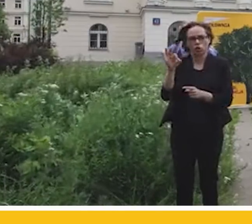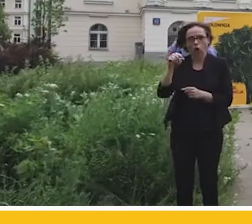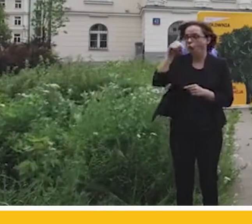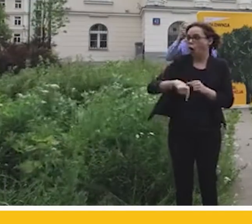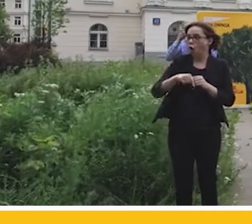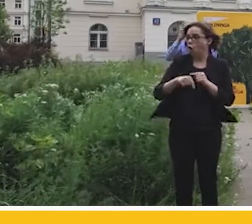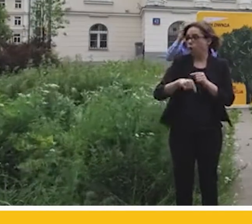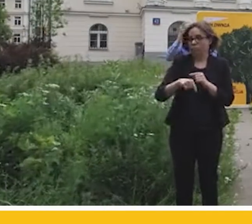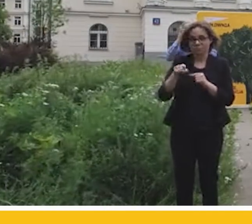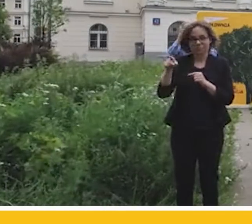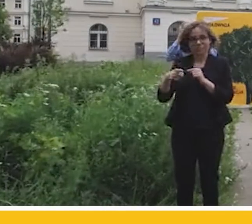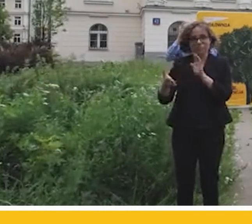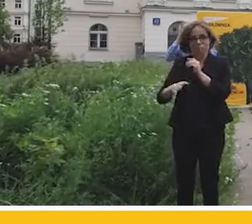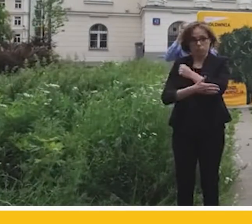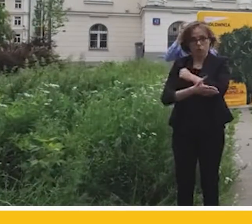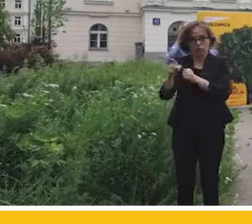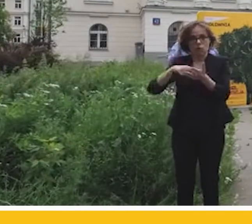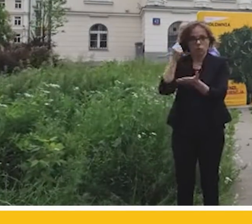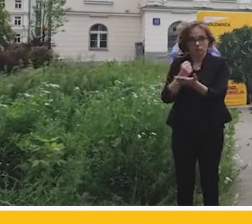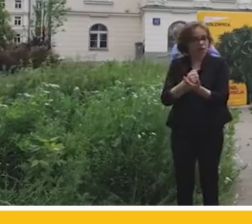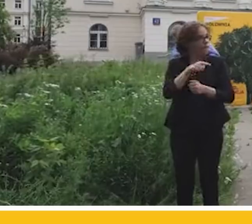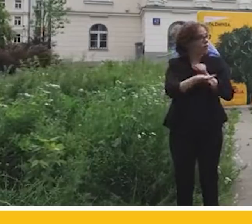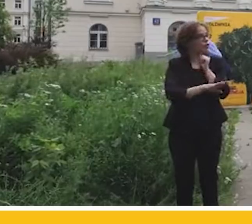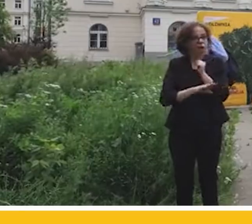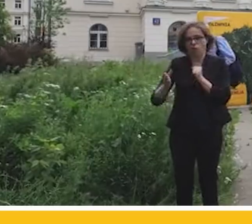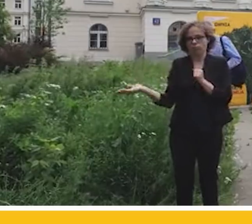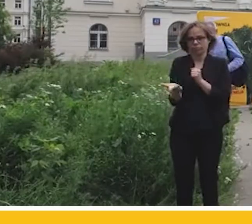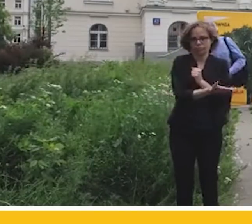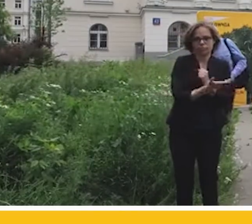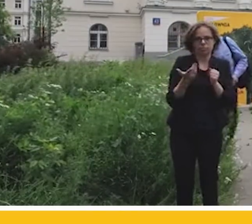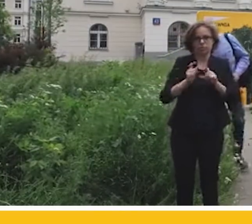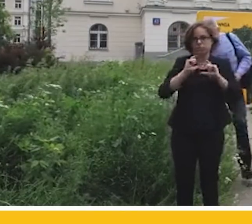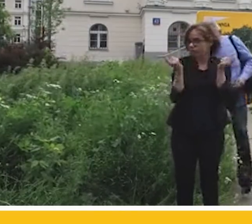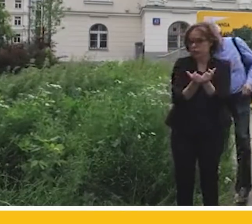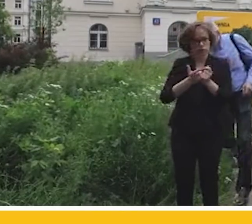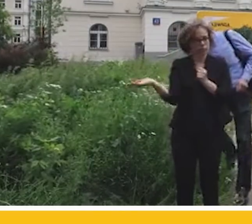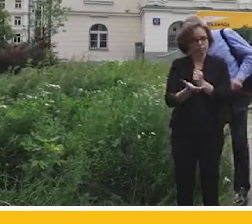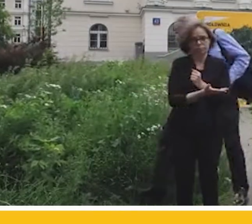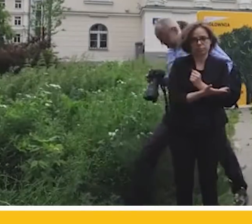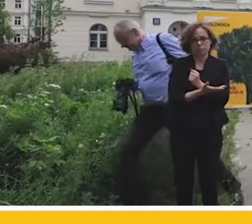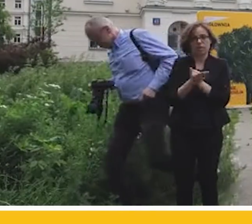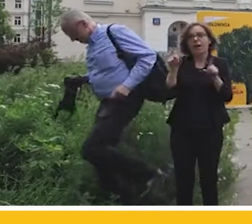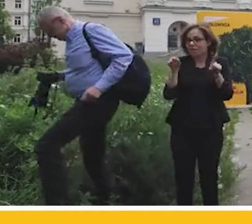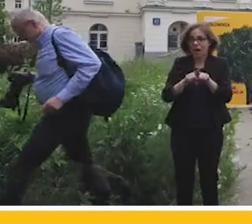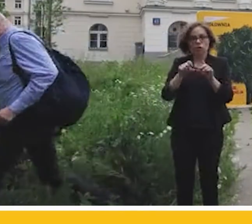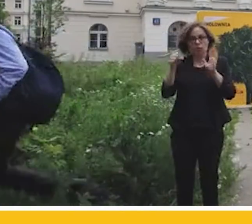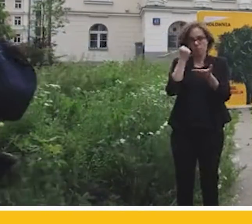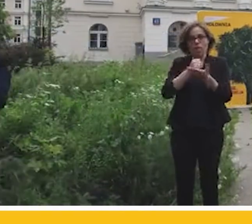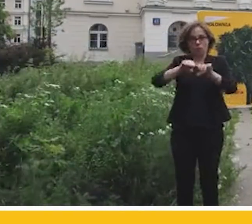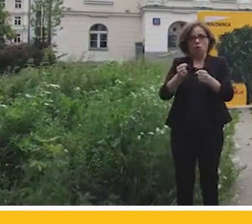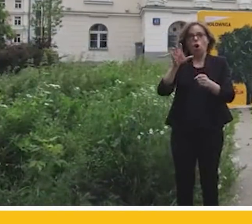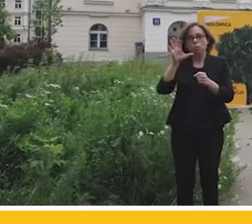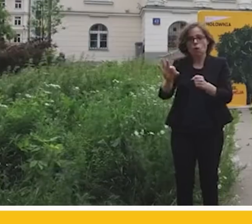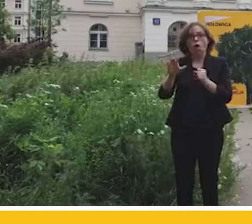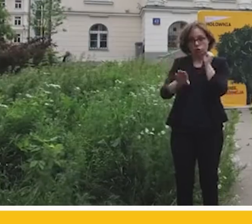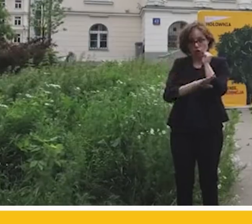z drzew, z tej całej roślinności, która tutaj rosła. Oczyszczony również nielegalnie, dlatego że były tutaj drzewa, których obwód